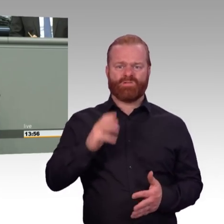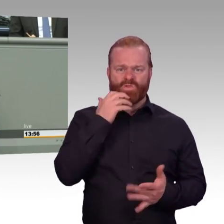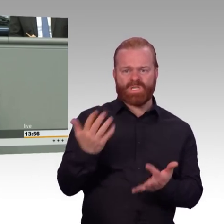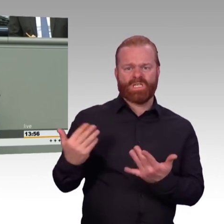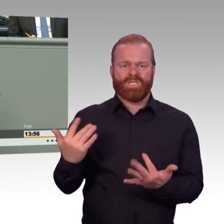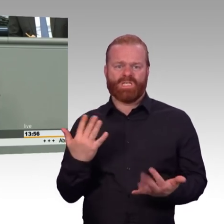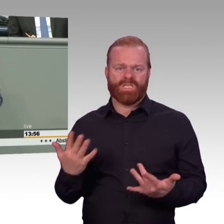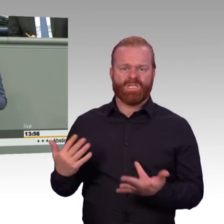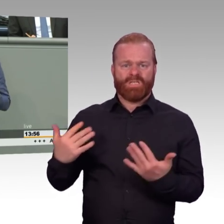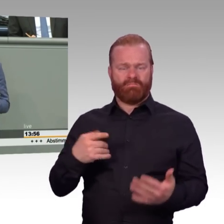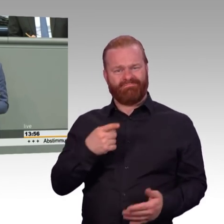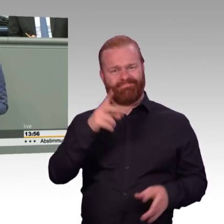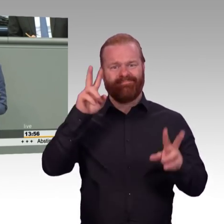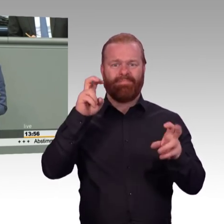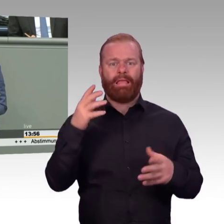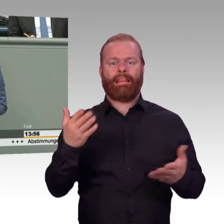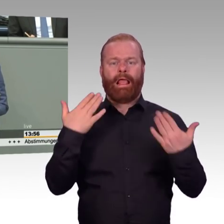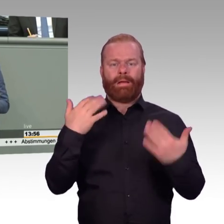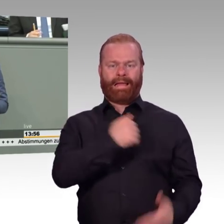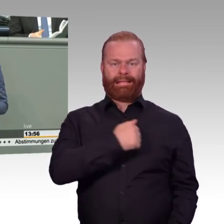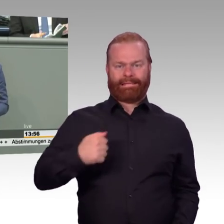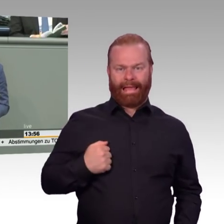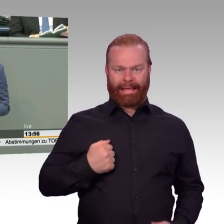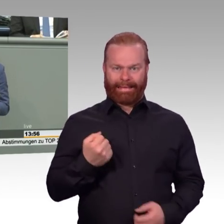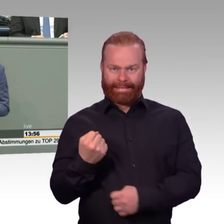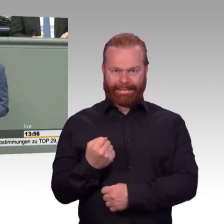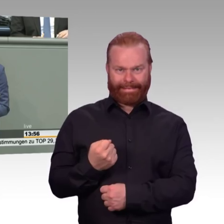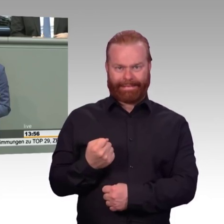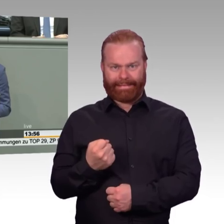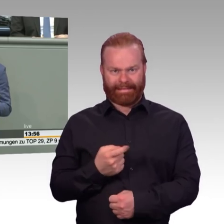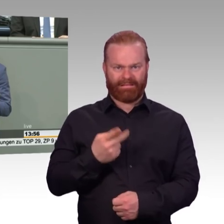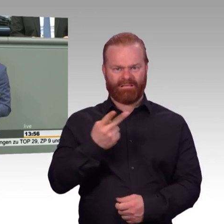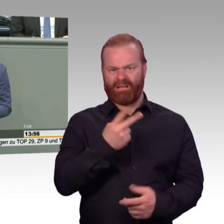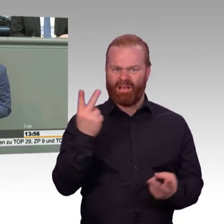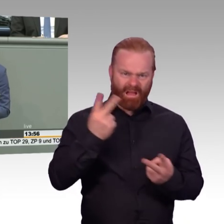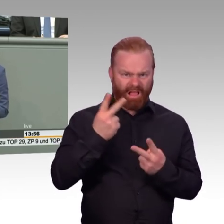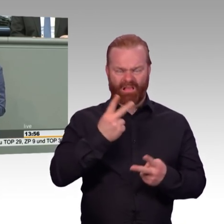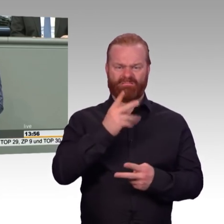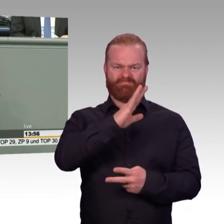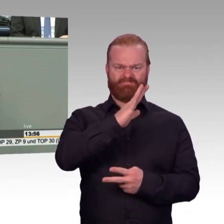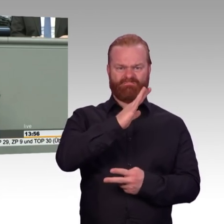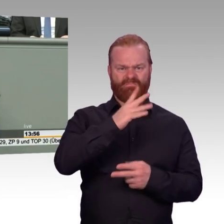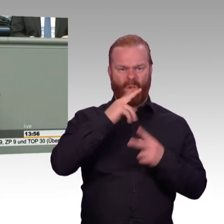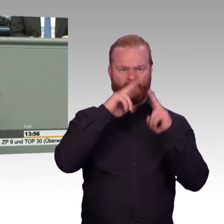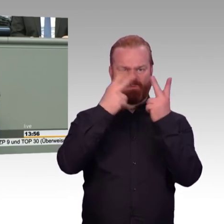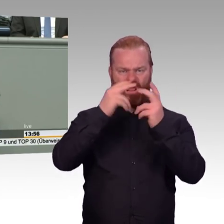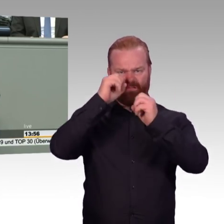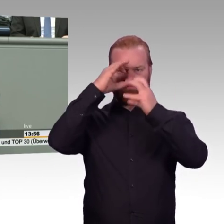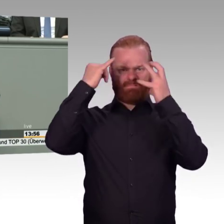Glaubenskrieg, der hier von Ihnen geführt wird. Und wir von der AfD sind die Ungläubigen. Unsere